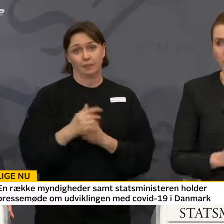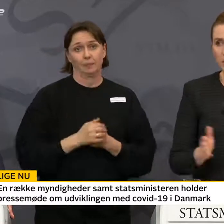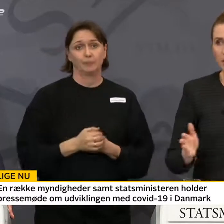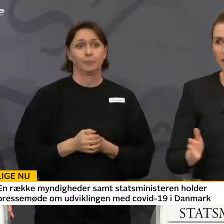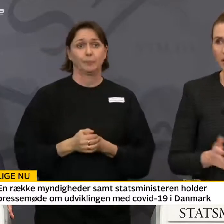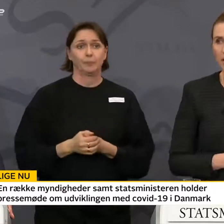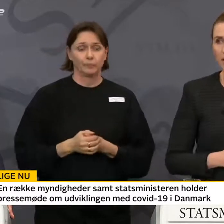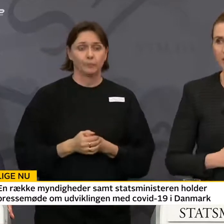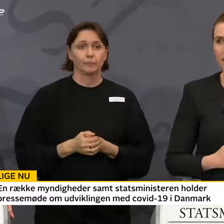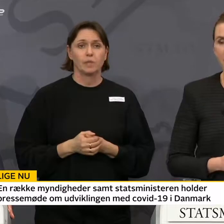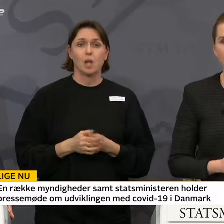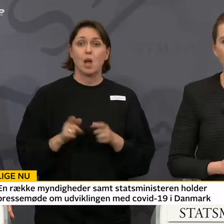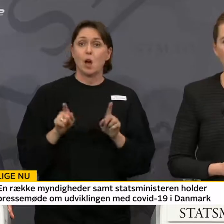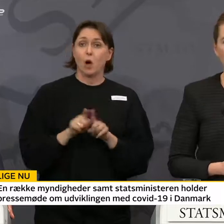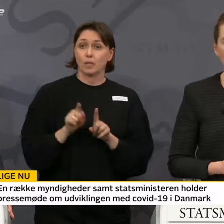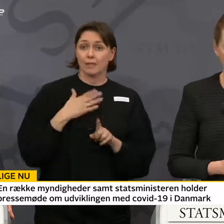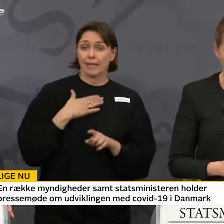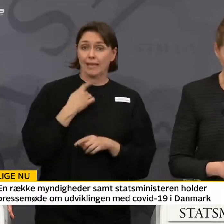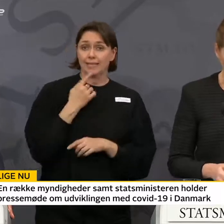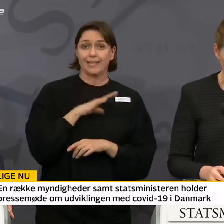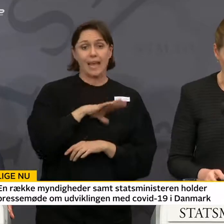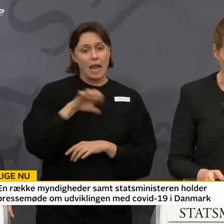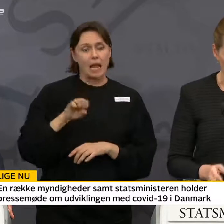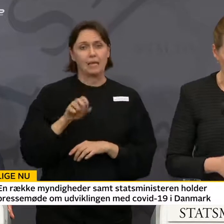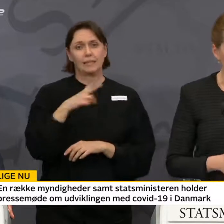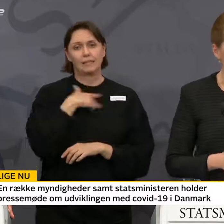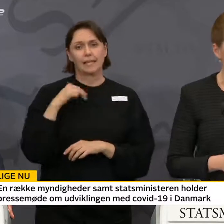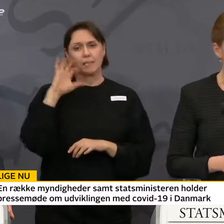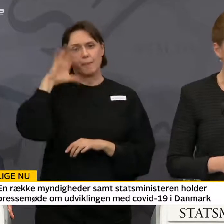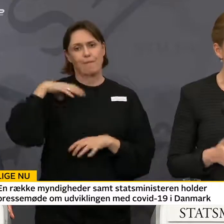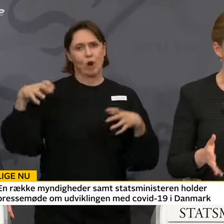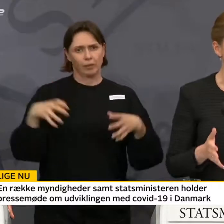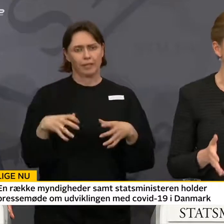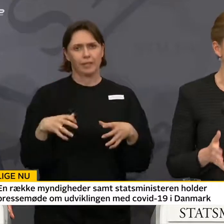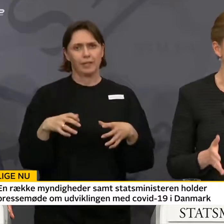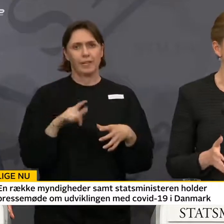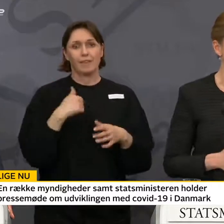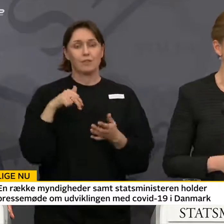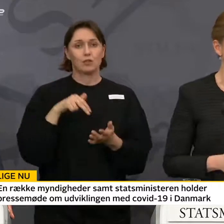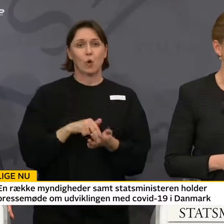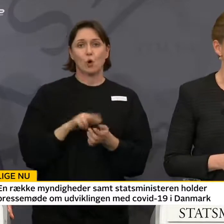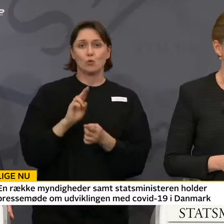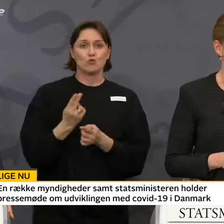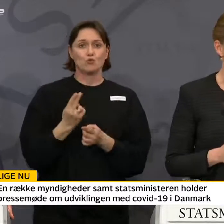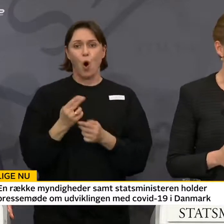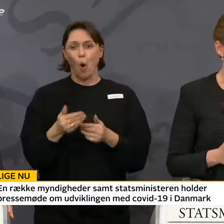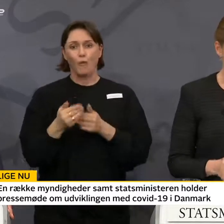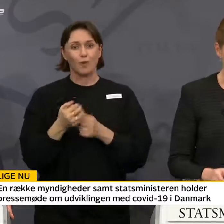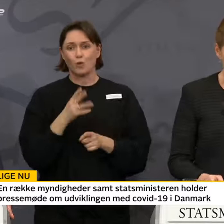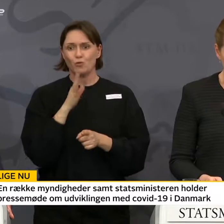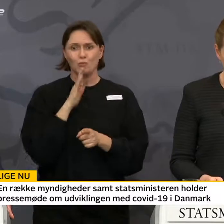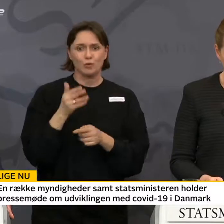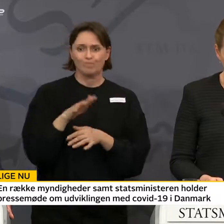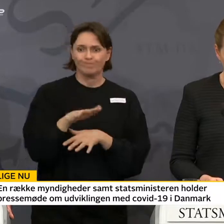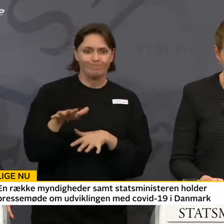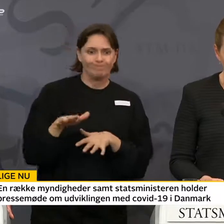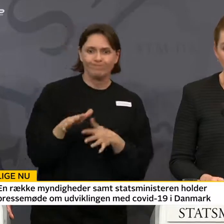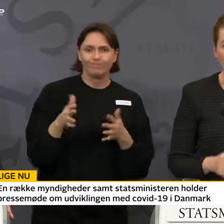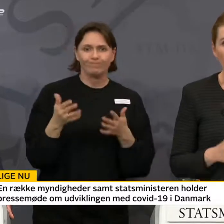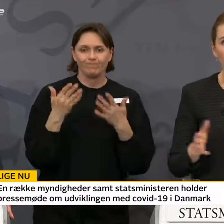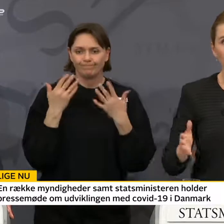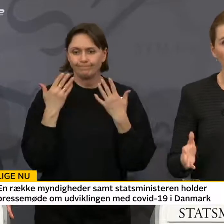Jeg vil også sige til hele den danske befolkning, at vi står på ubetrådt land i den situation, vi